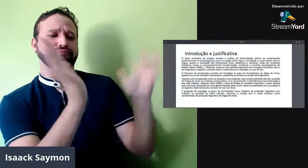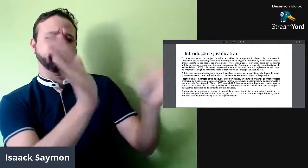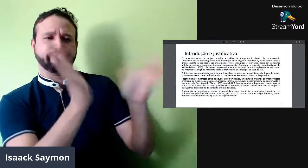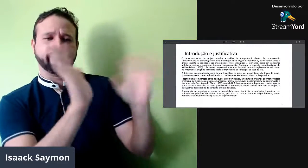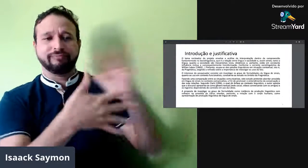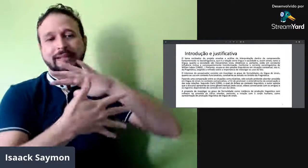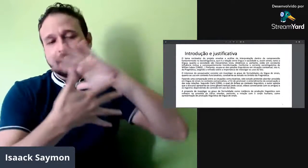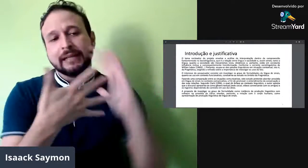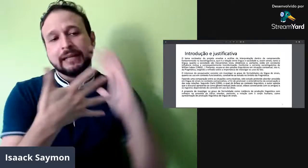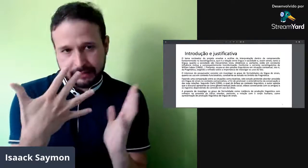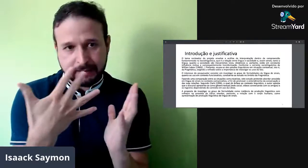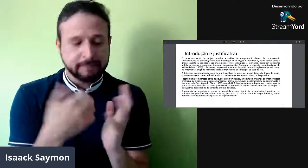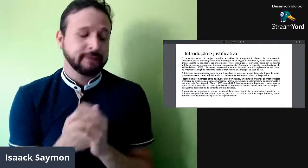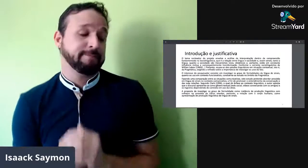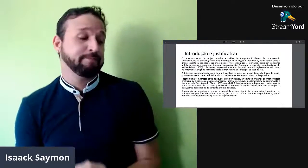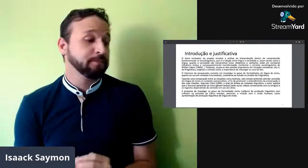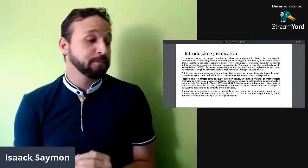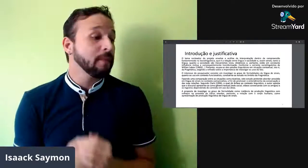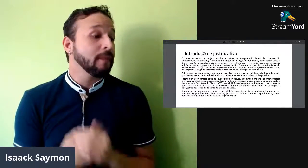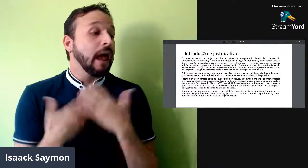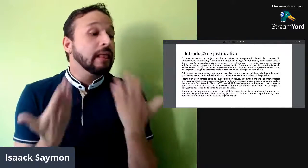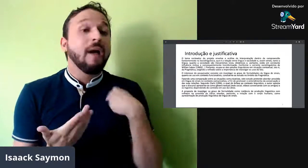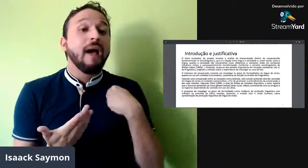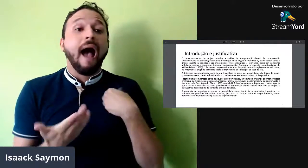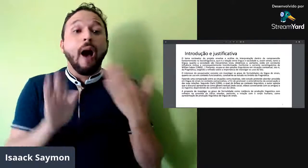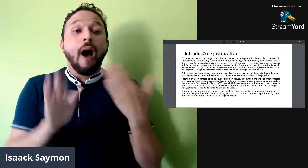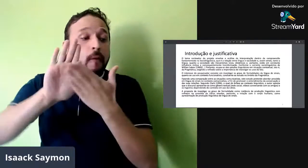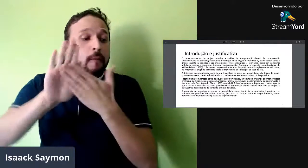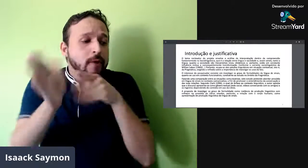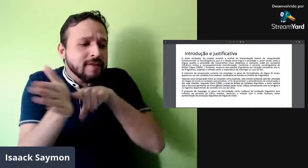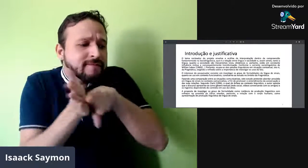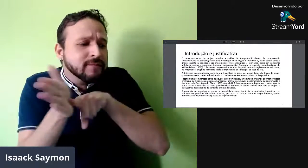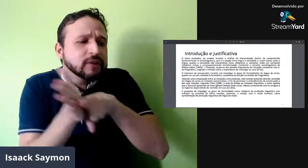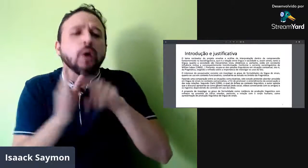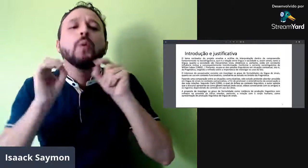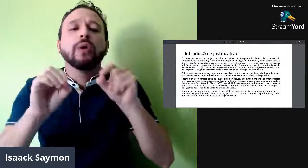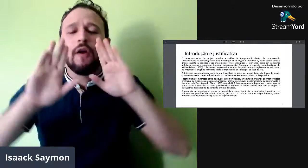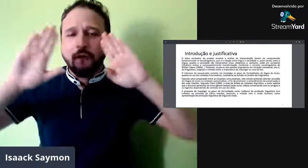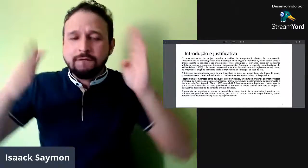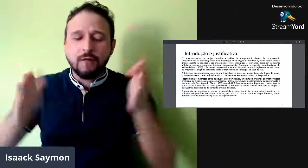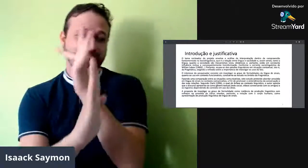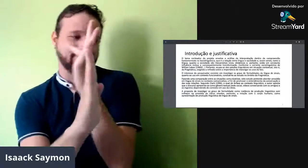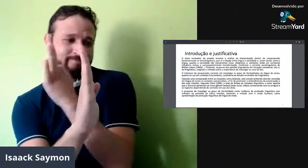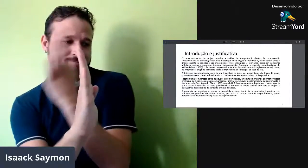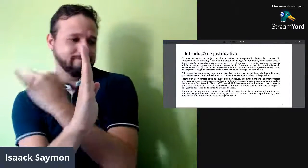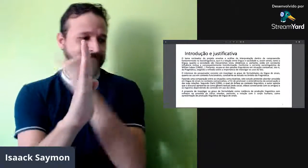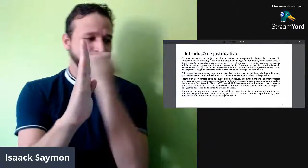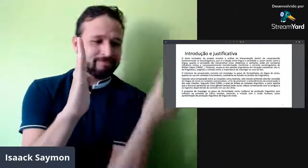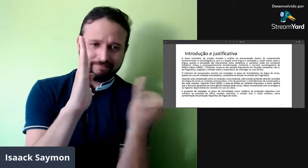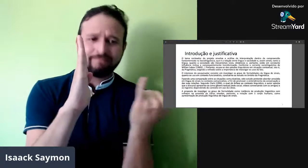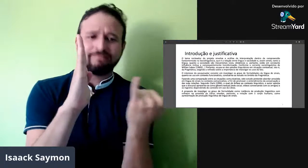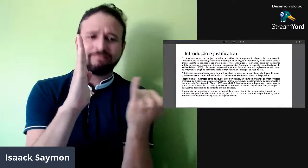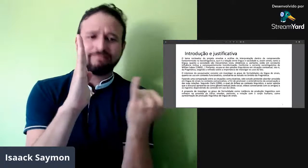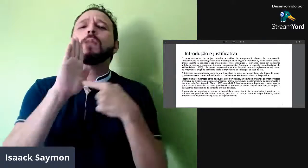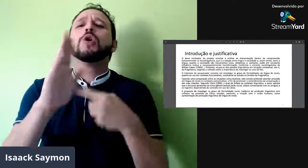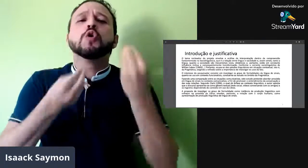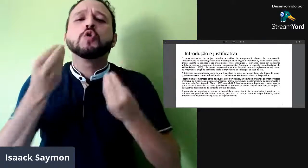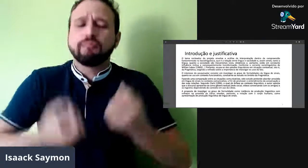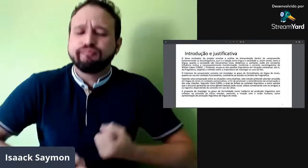como funciona isso no contexto do uso da Libris. A minha proposta de pesquisa, né,